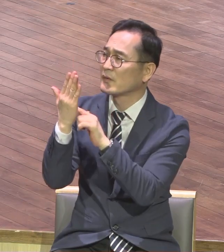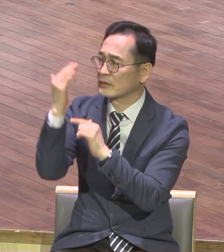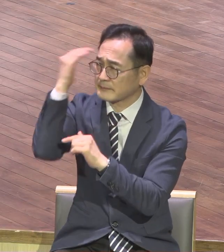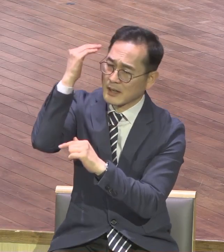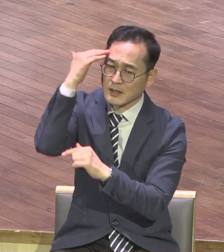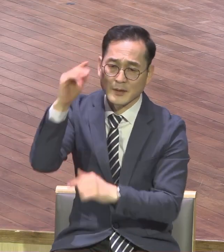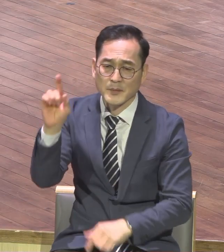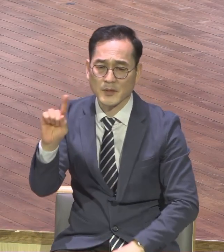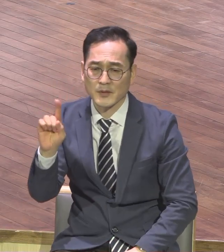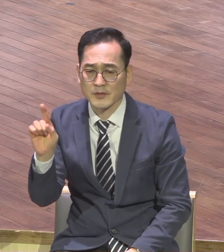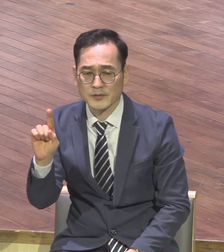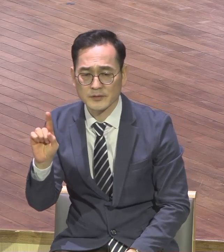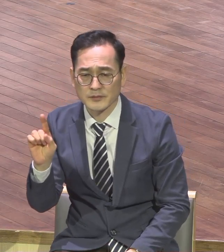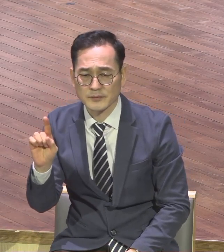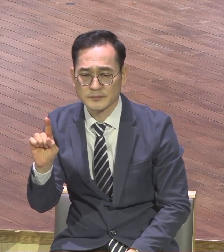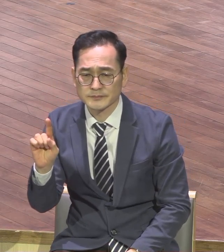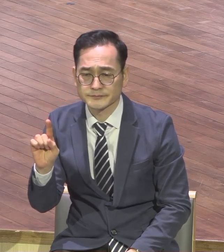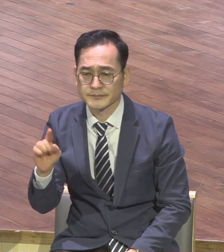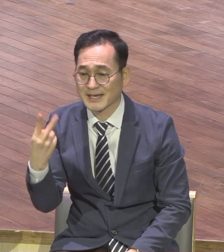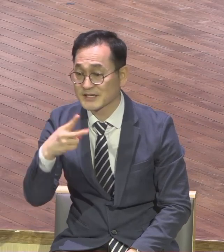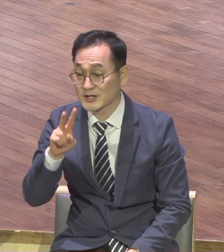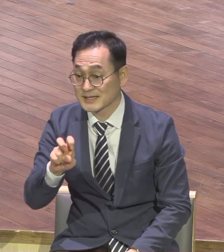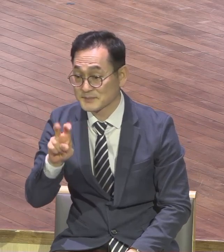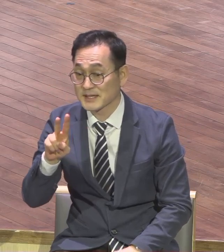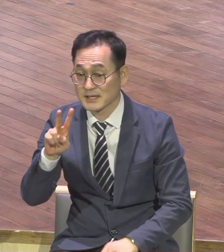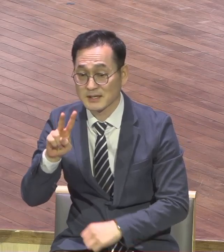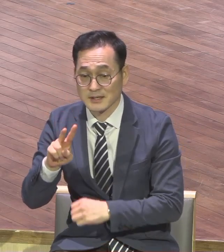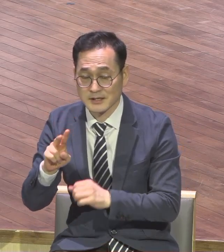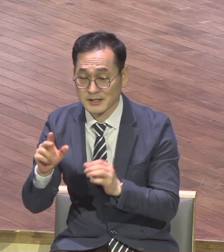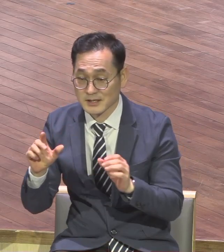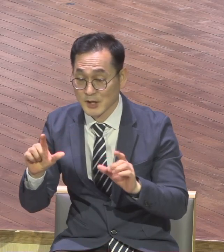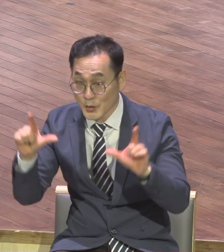2022년 계속해서 여러분 발목을 잡고 있는 것이 무엇인가